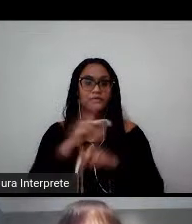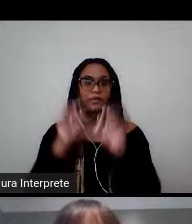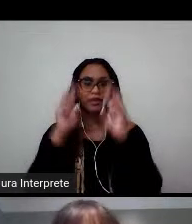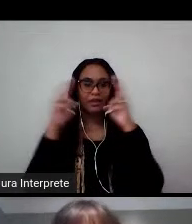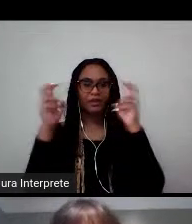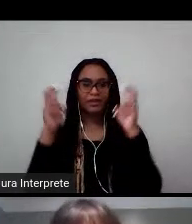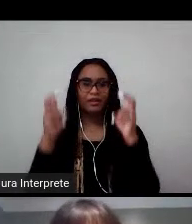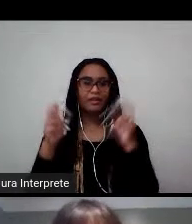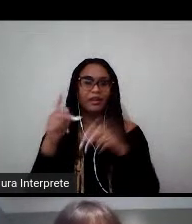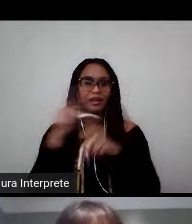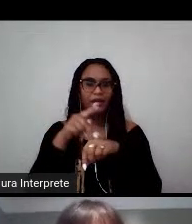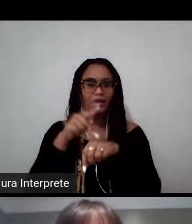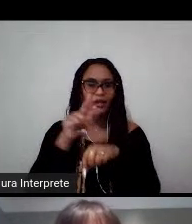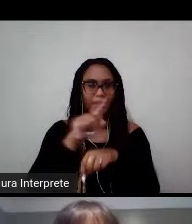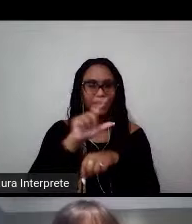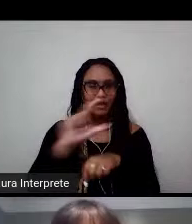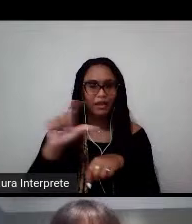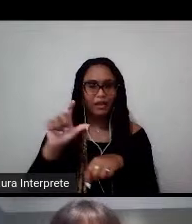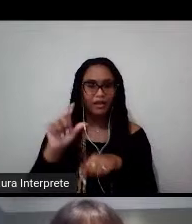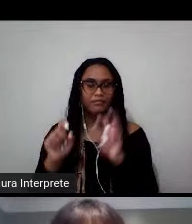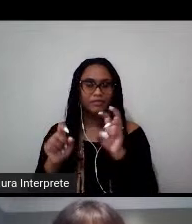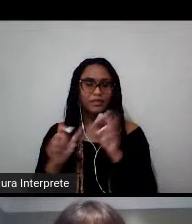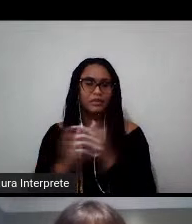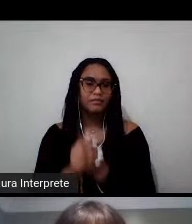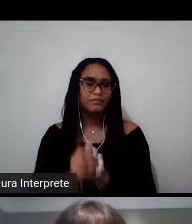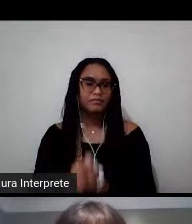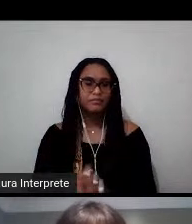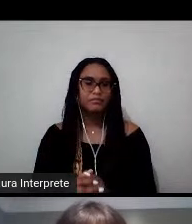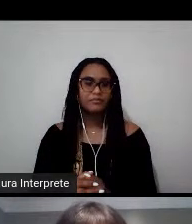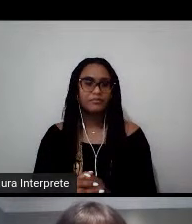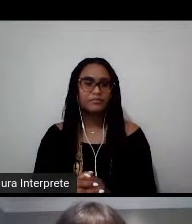Irlanda do Norte. Pode passar?